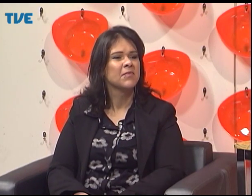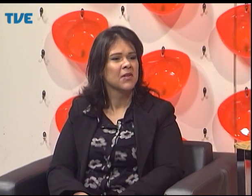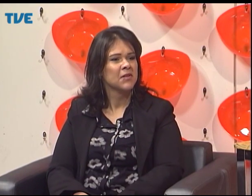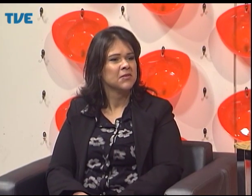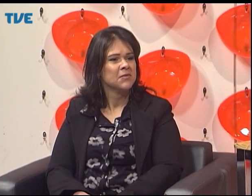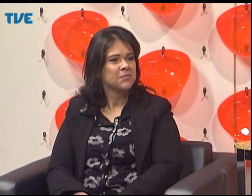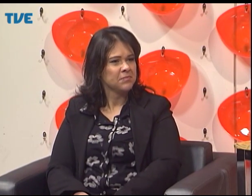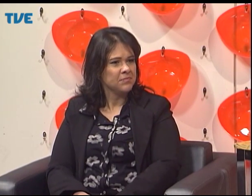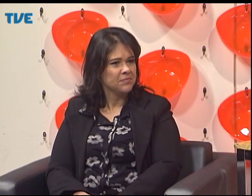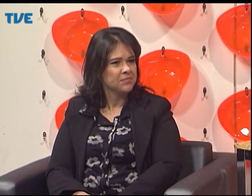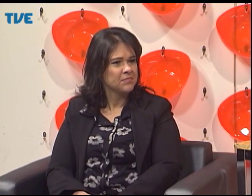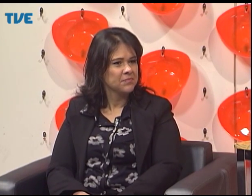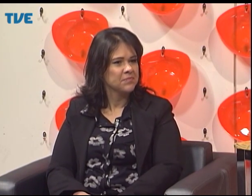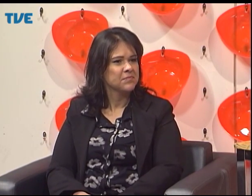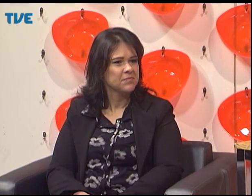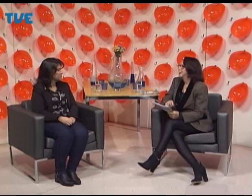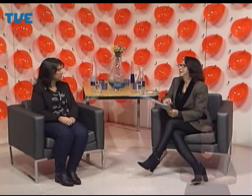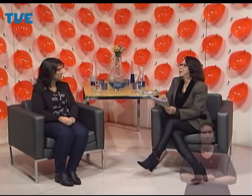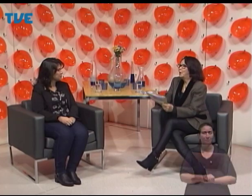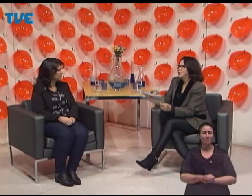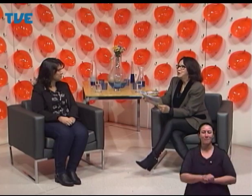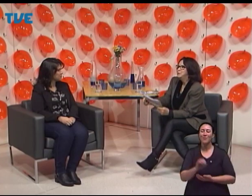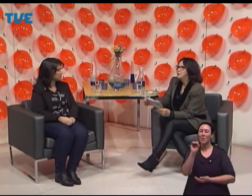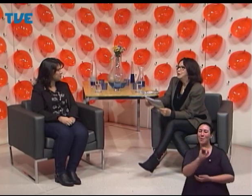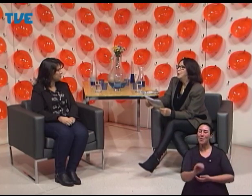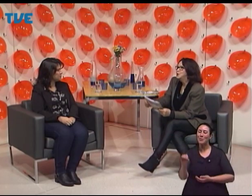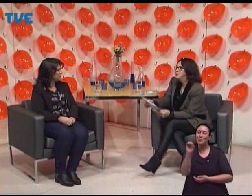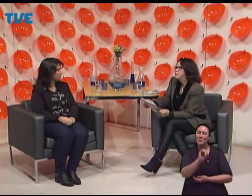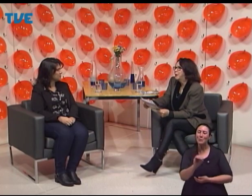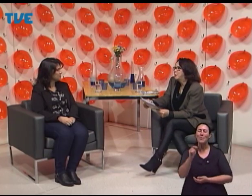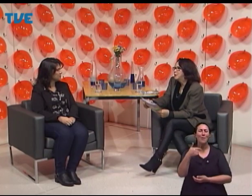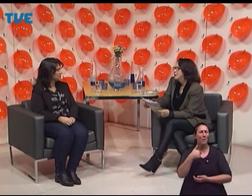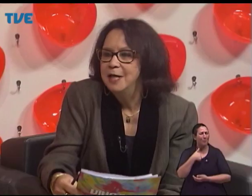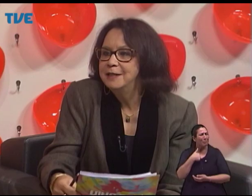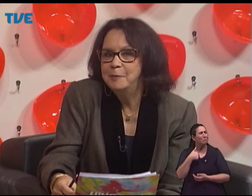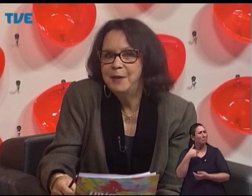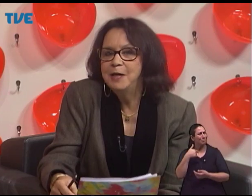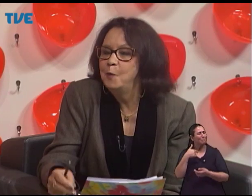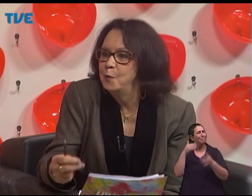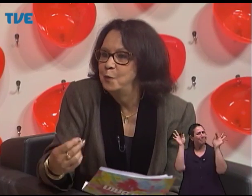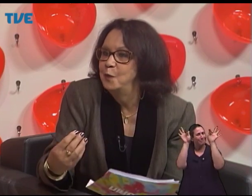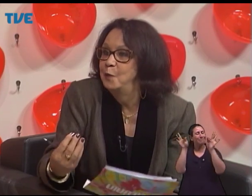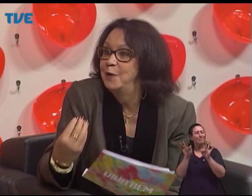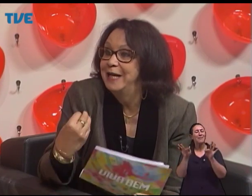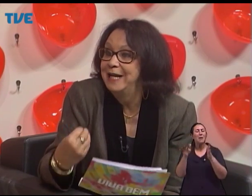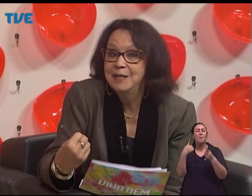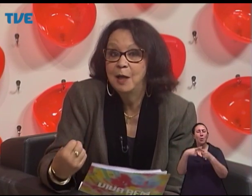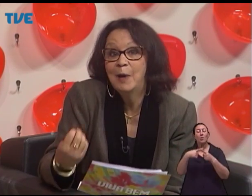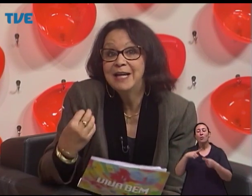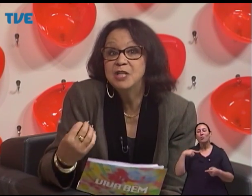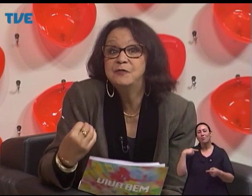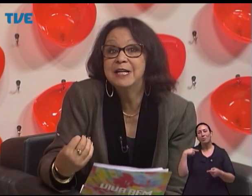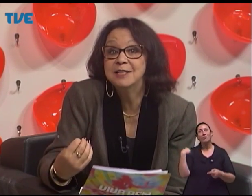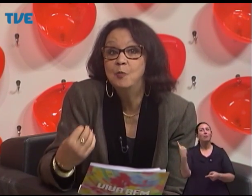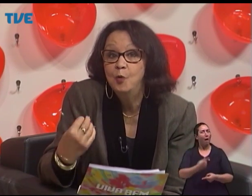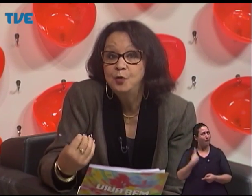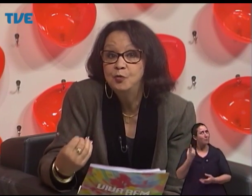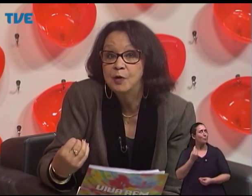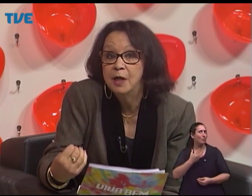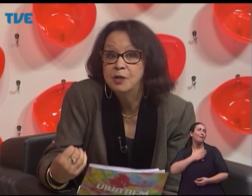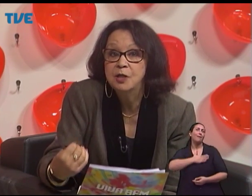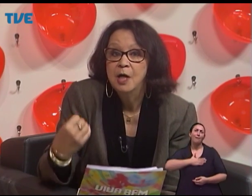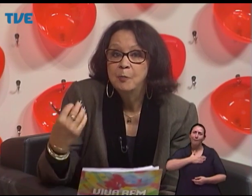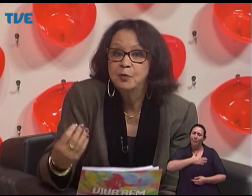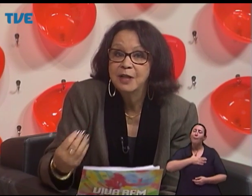programa Viva Bem está de parabéns pela acessibilidade. Que ótimo, que ótimo. para nós também é uma gratificação